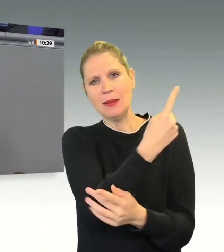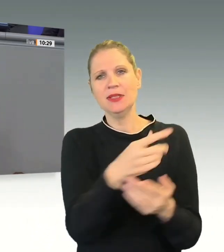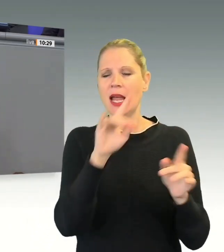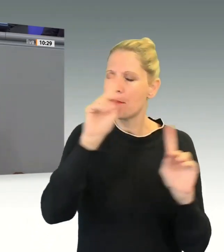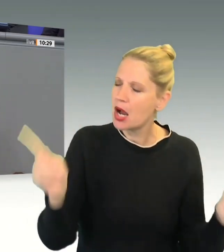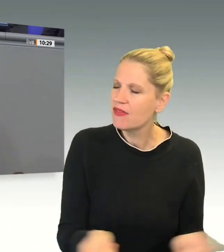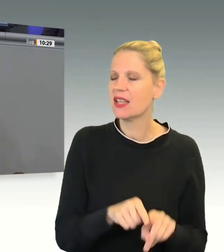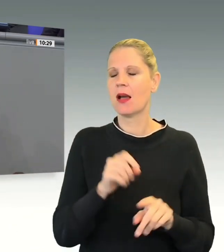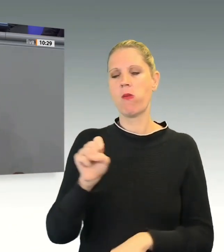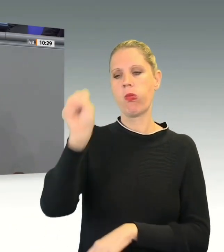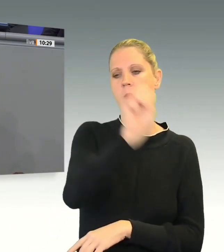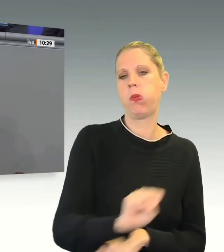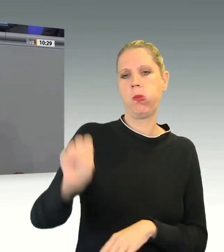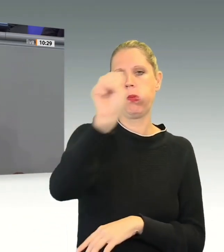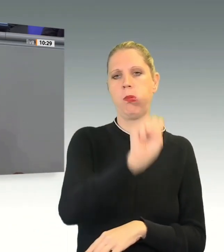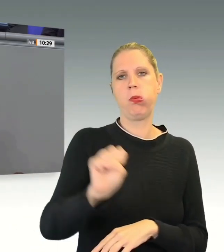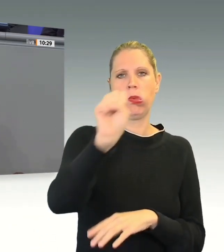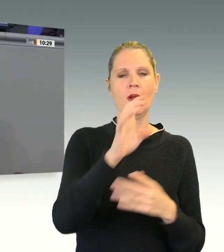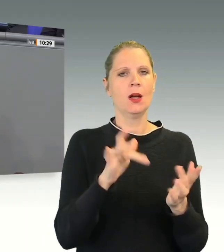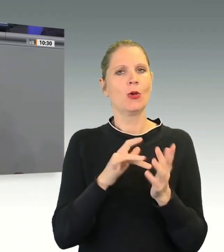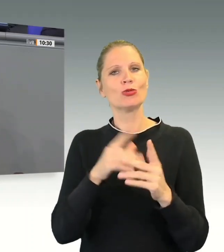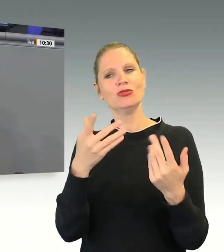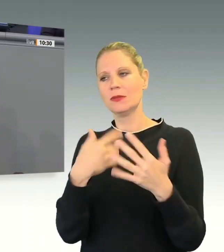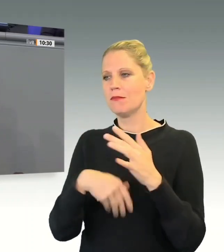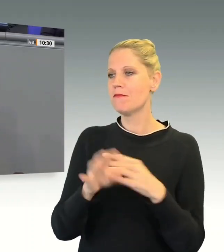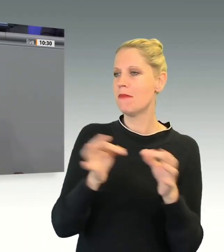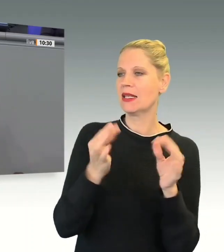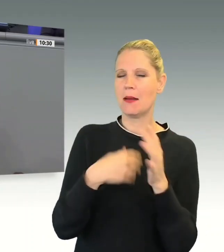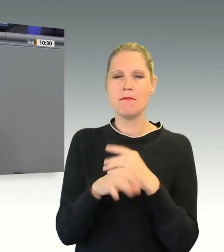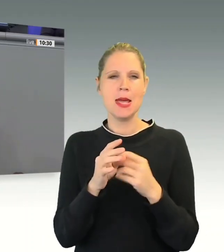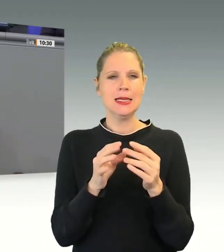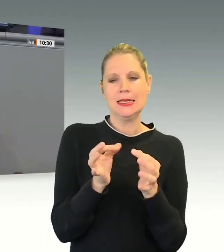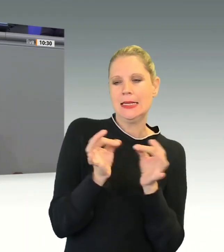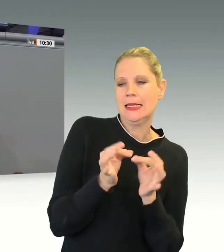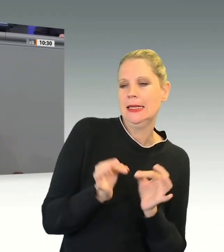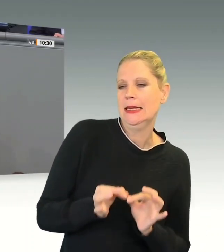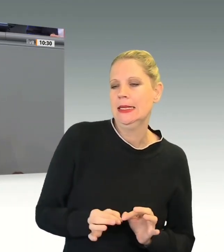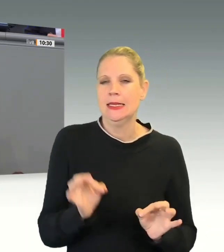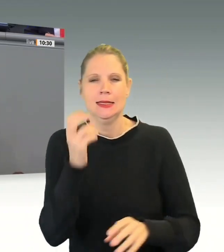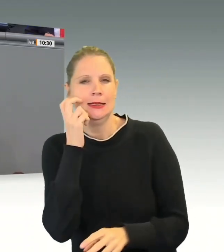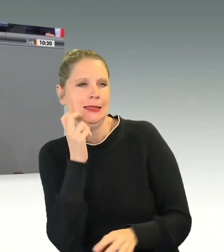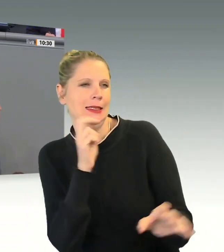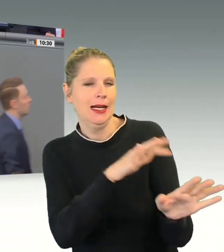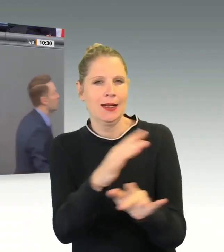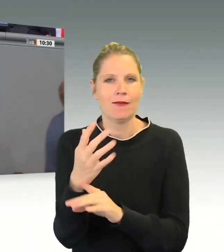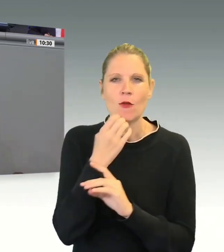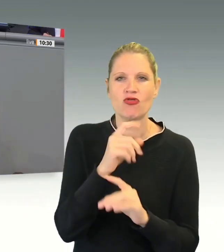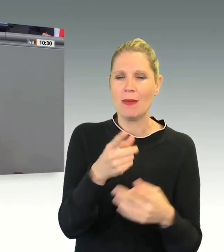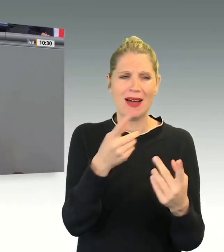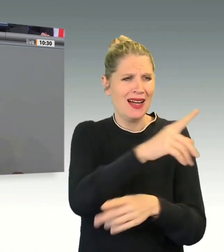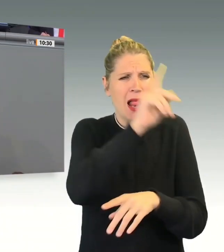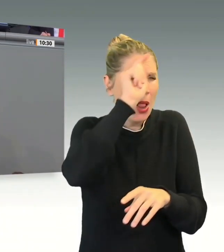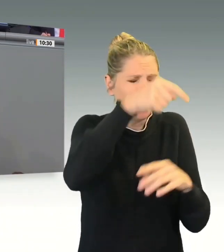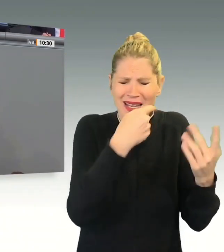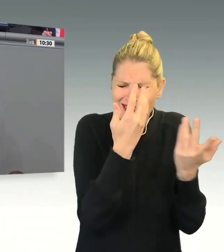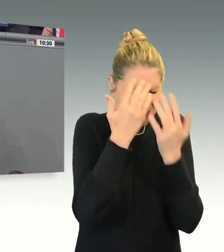Verschärfungsmaßnahmen, die wir ja überhaupt nicht grundsätzlich abnehmen, aber wir lehnen Ihre Logik ab, können Sie nicht massenhafte Abschiebungen durchsetzen.